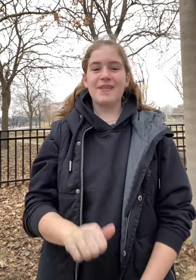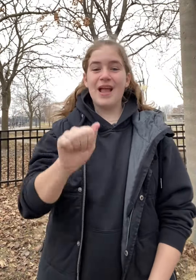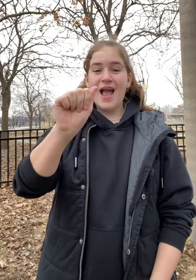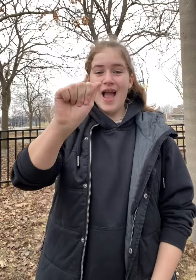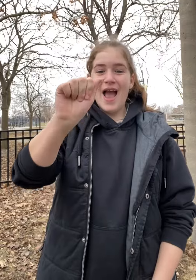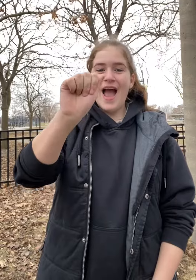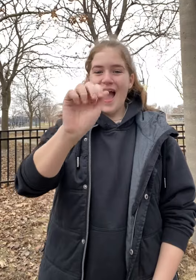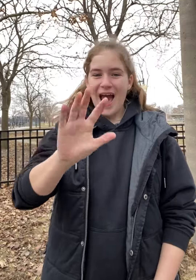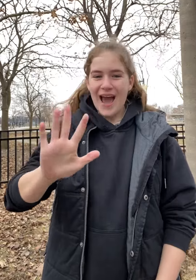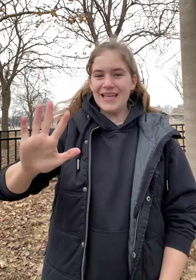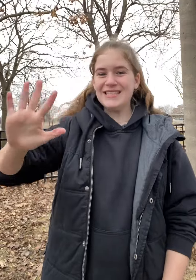Asie.